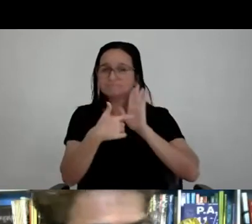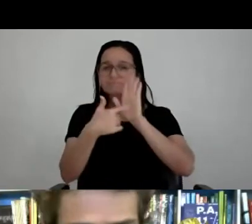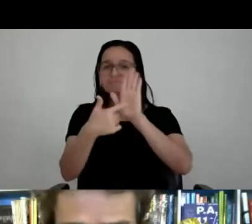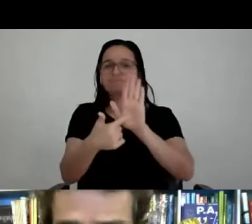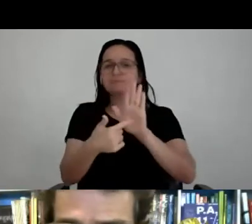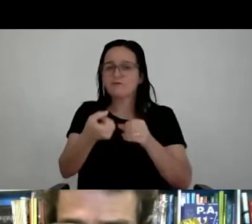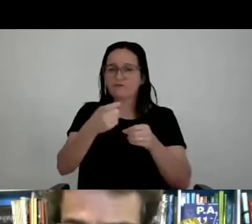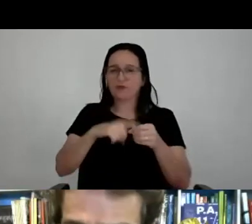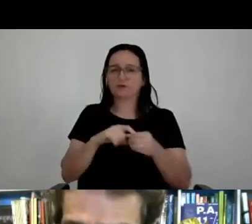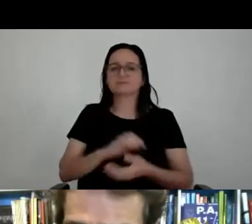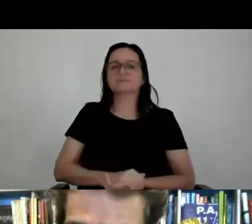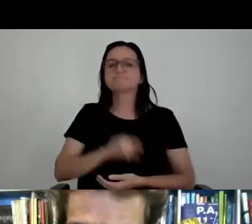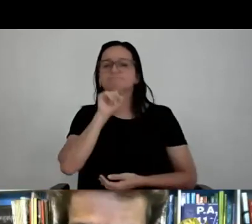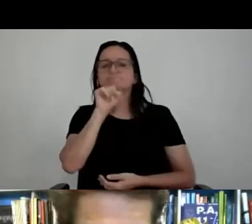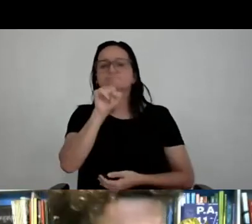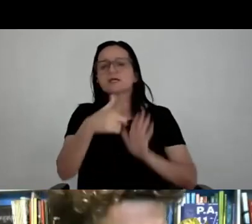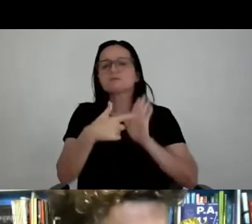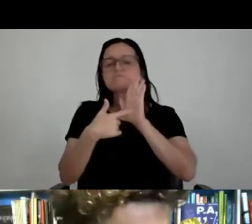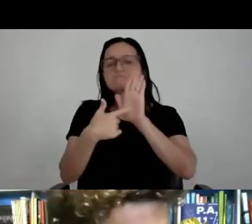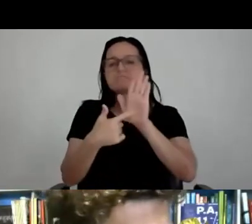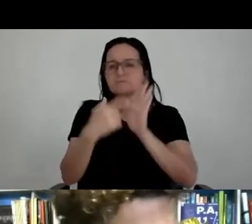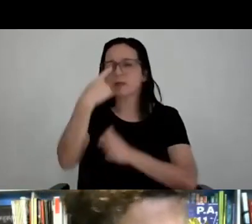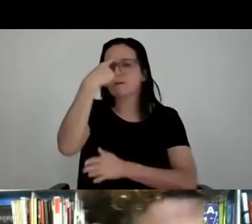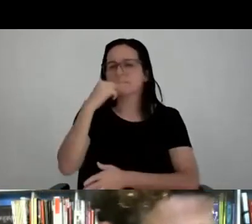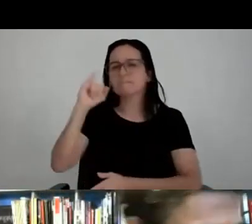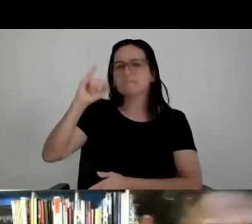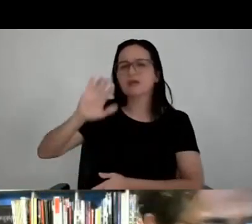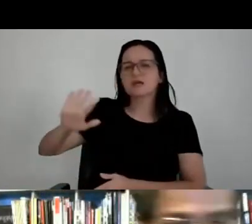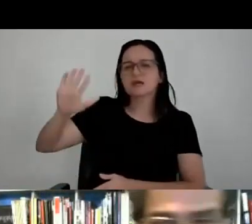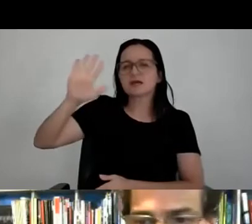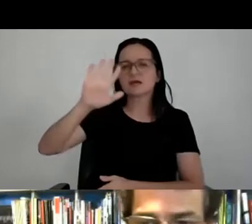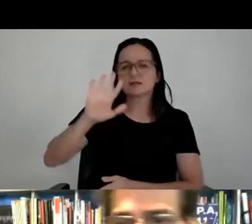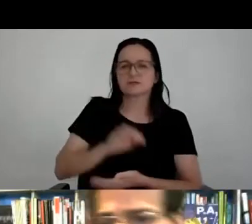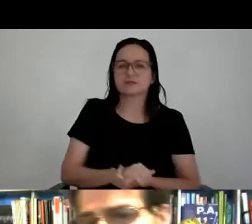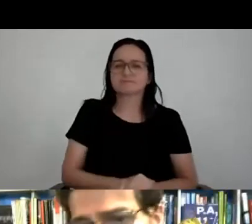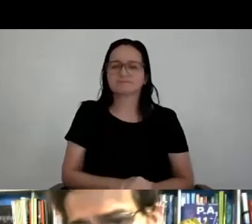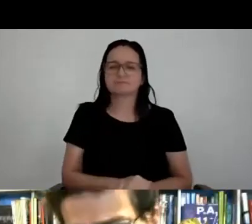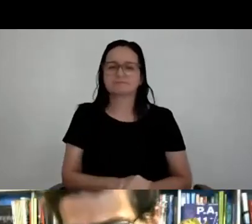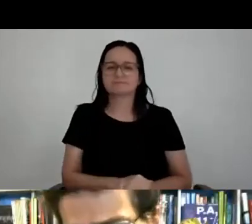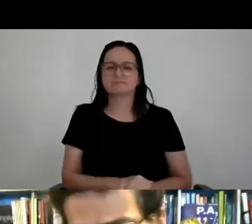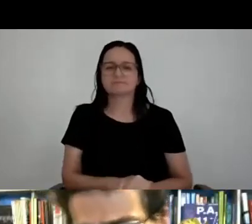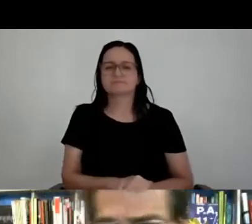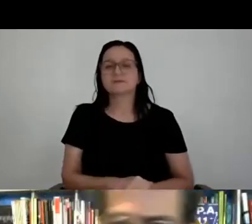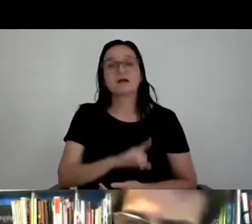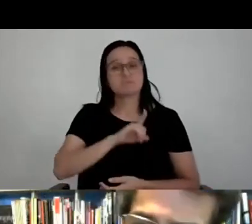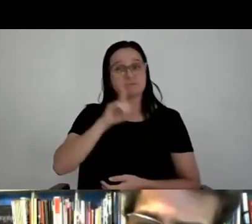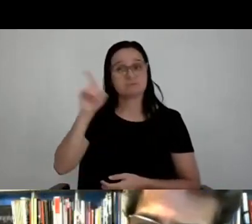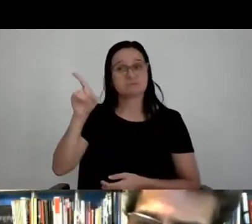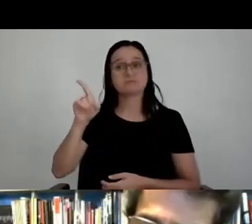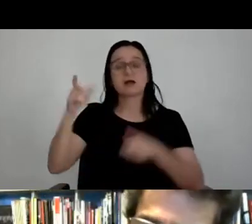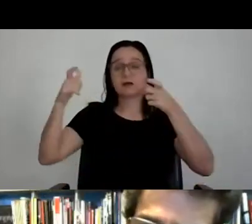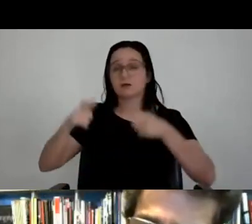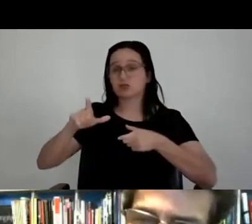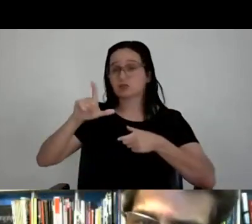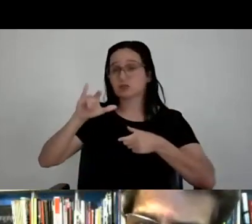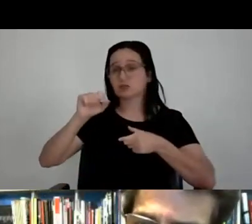antes. A gente apresentou essa imagem para o... A gente teve uma reunião em Lisboa, a direção falou, pô, a